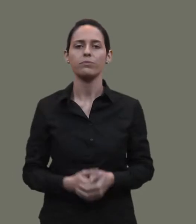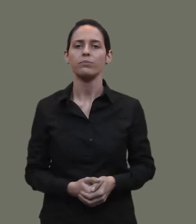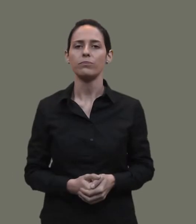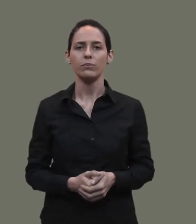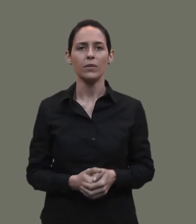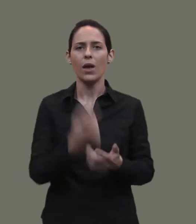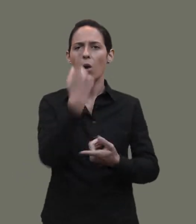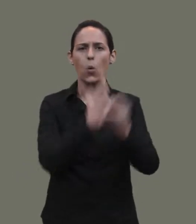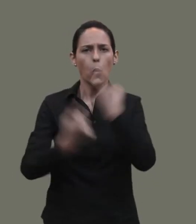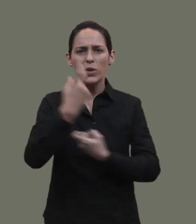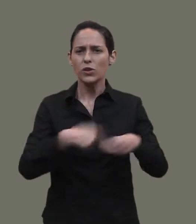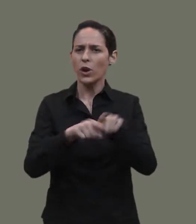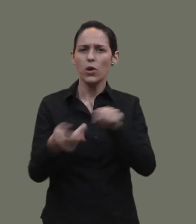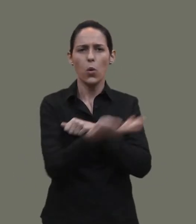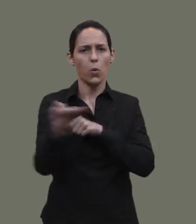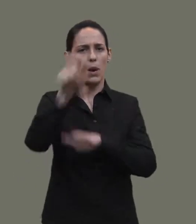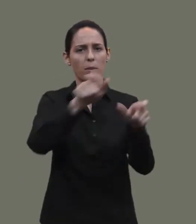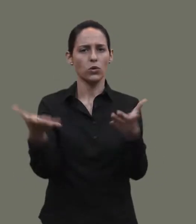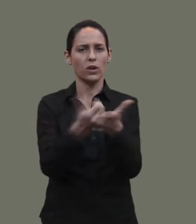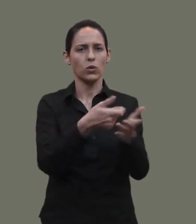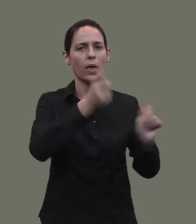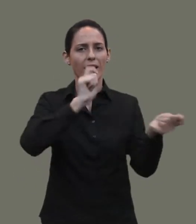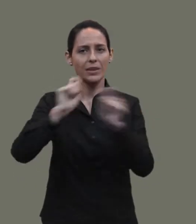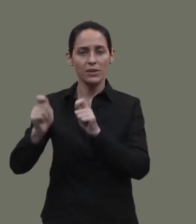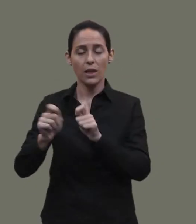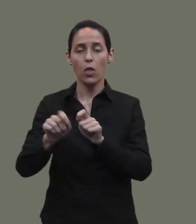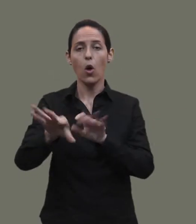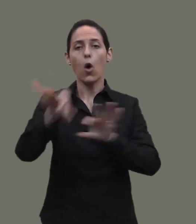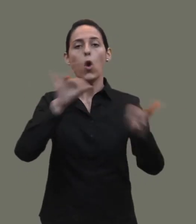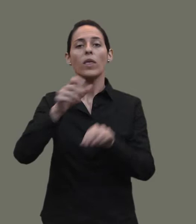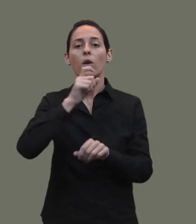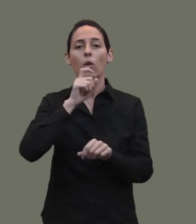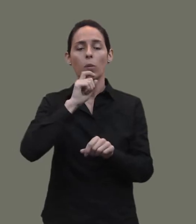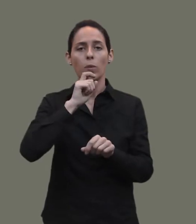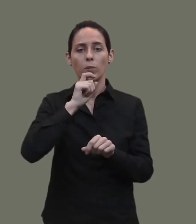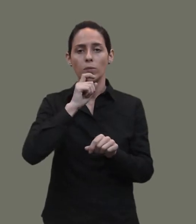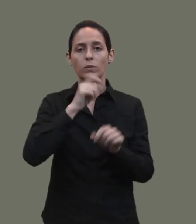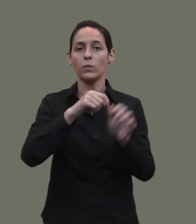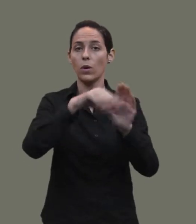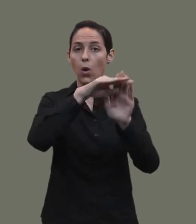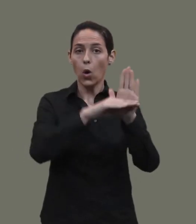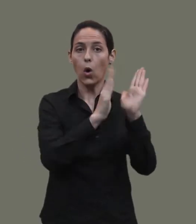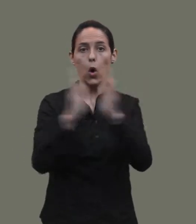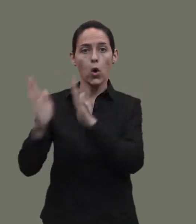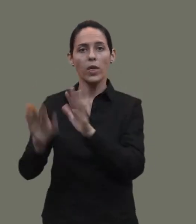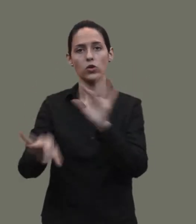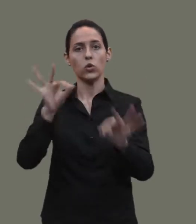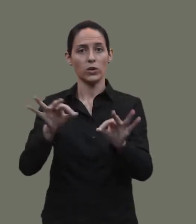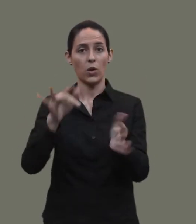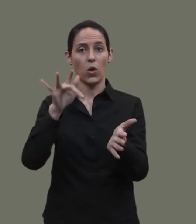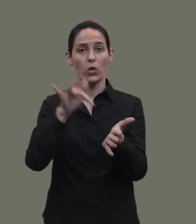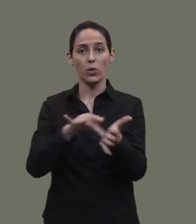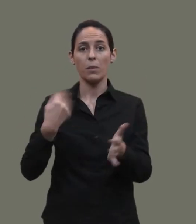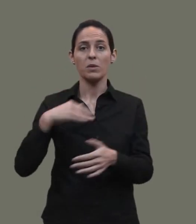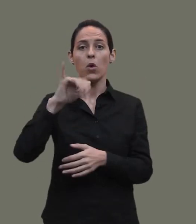cuestionario idéntico para todos los entrevistados y que el orden fuera elegido por sorteo un sorteo que han podido ver ustedes en el